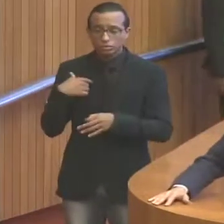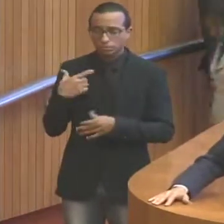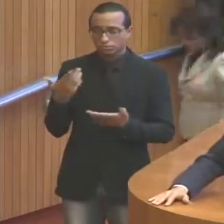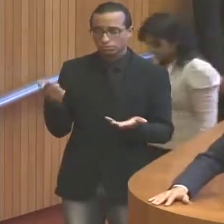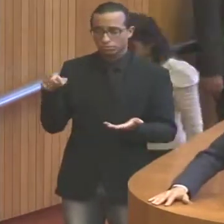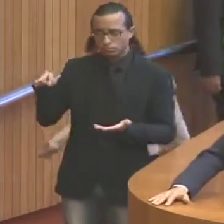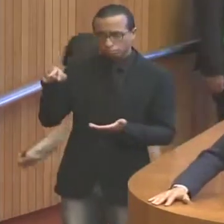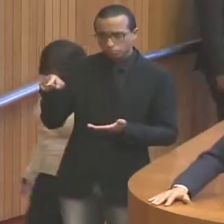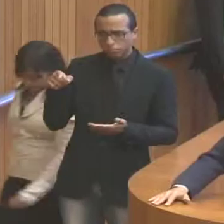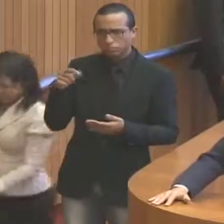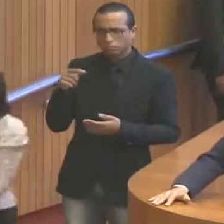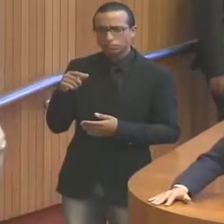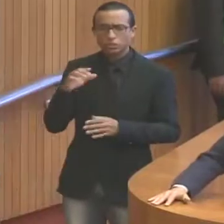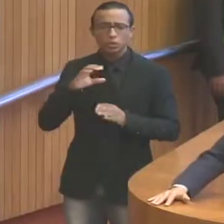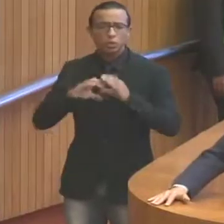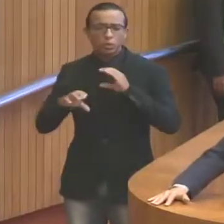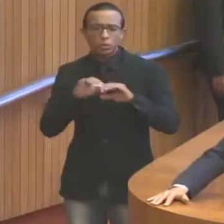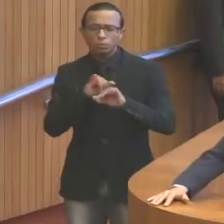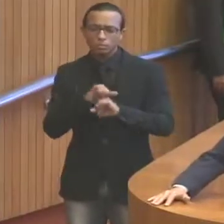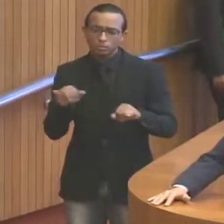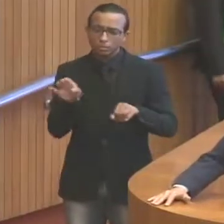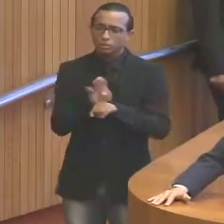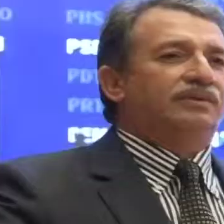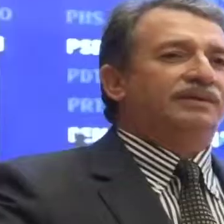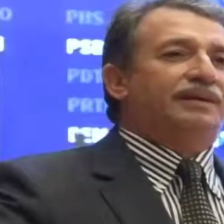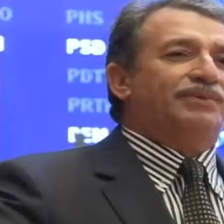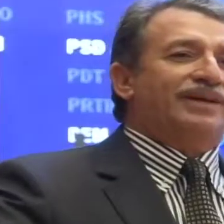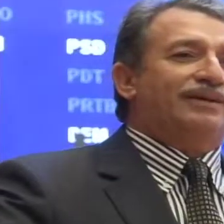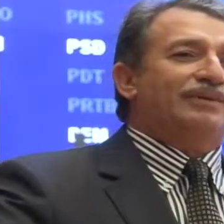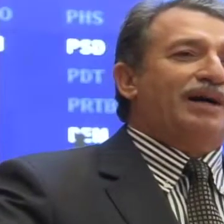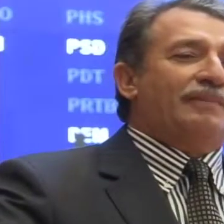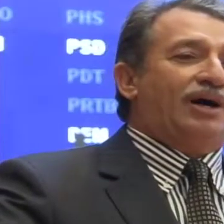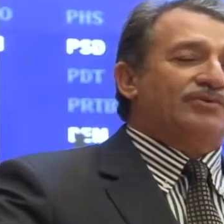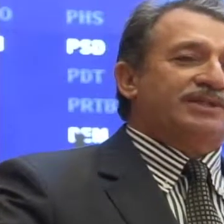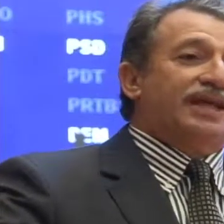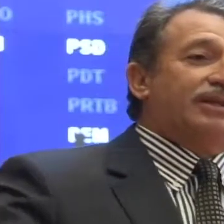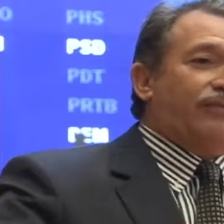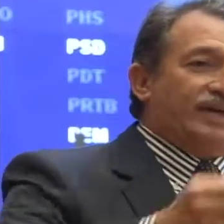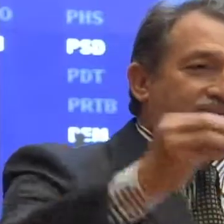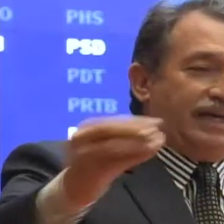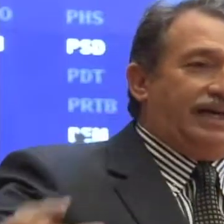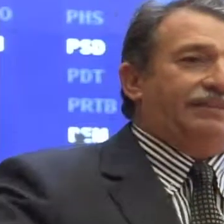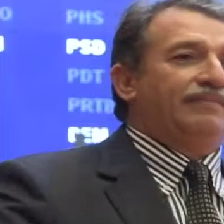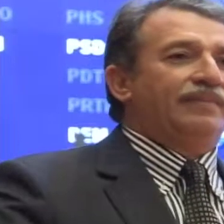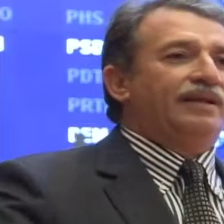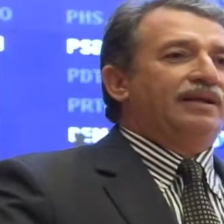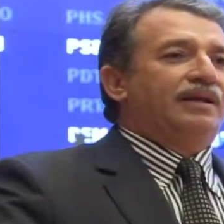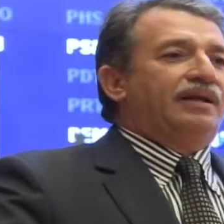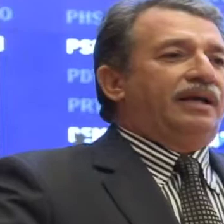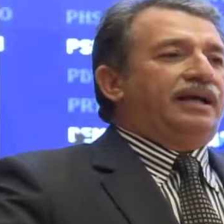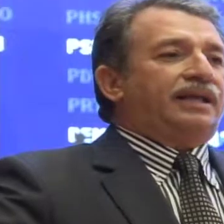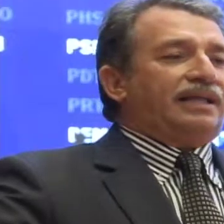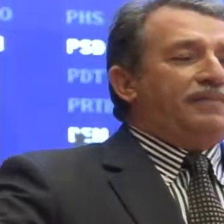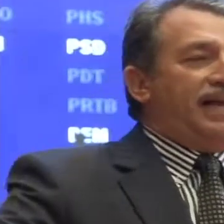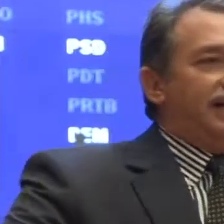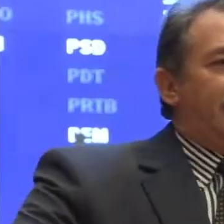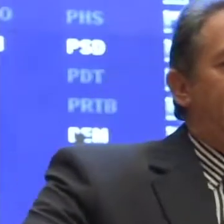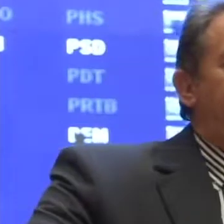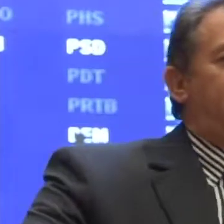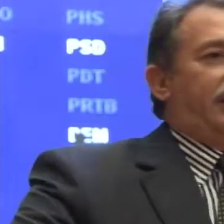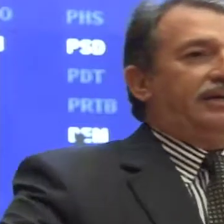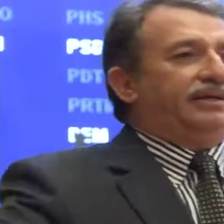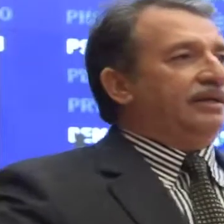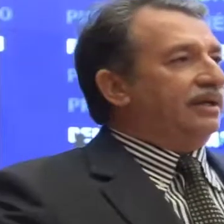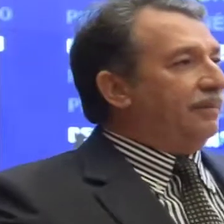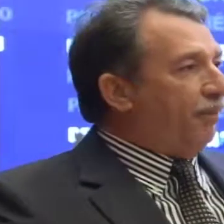um meio de comunicação, blog, um jornal, deputado Iba Maus, tenta influenciar em determinada